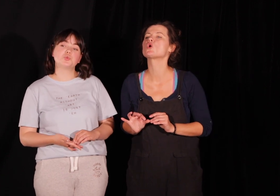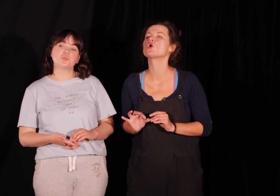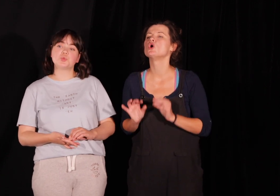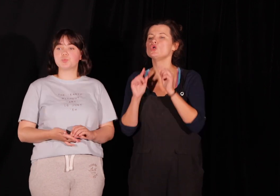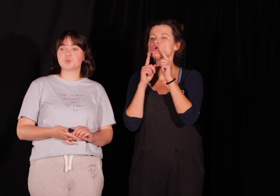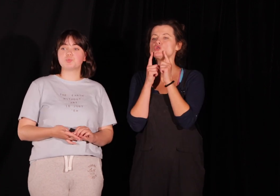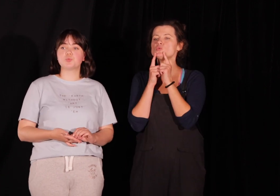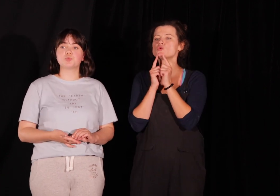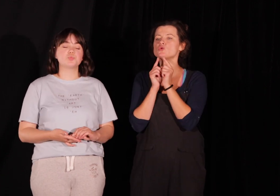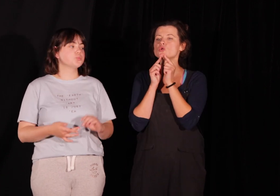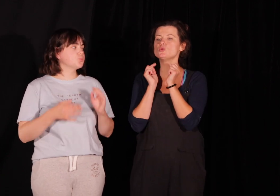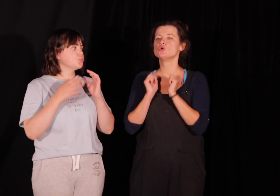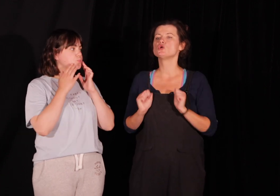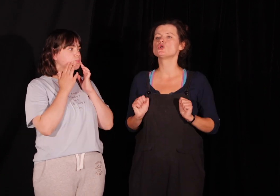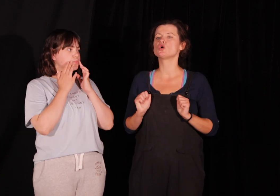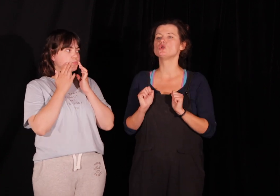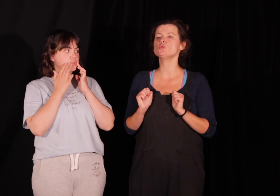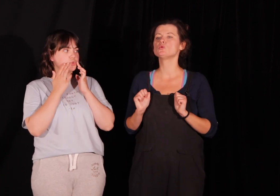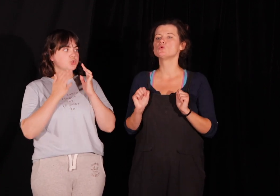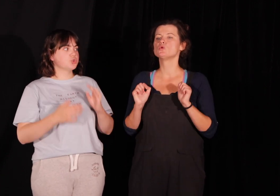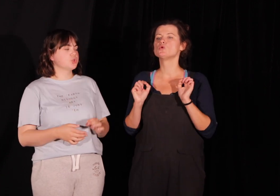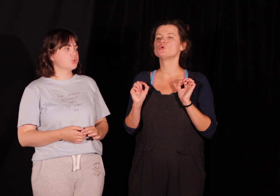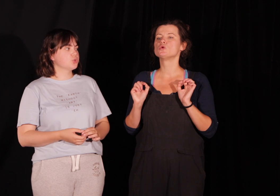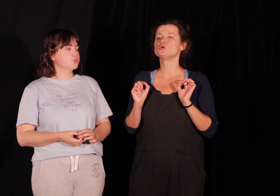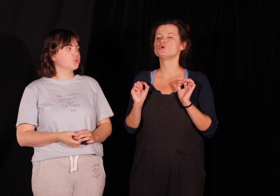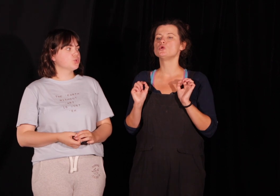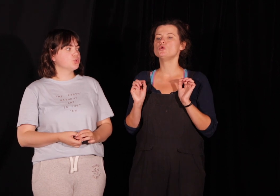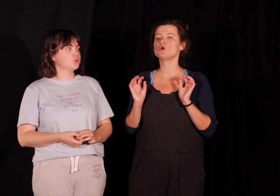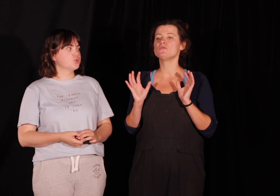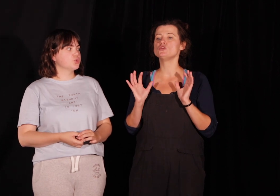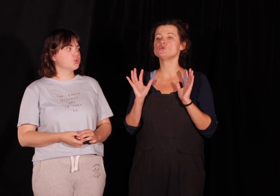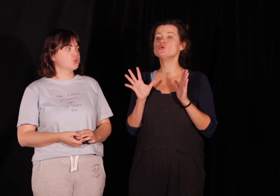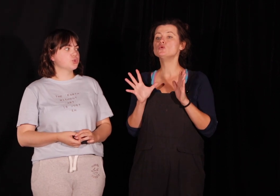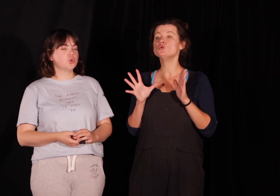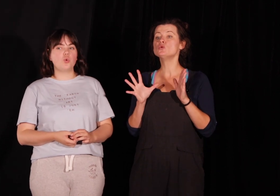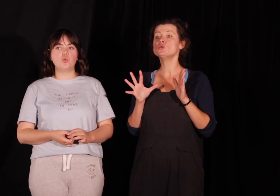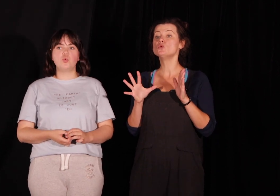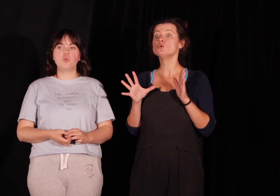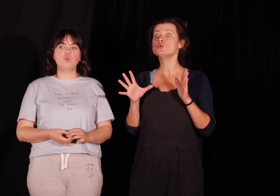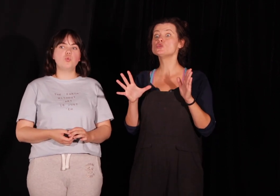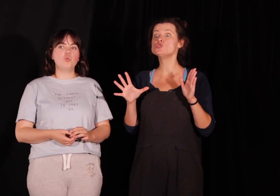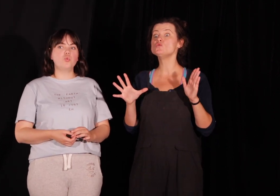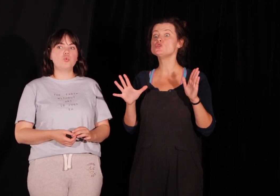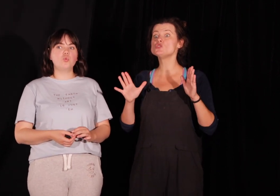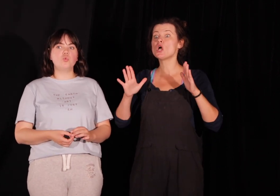I jak jestem już tym takim szerokim i mogę powiedzieć uuuu, zdziwić się